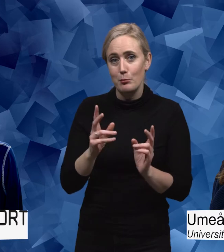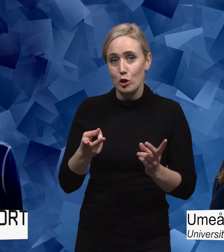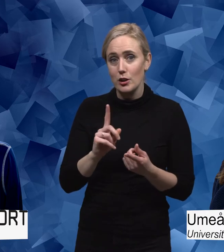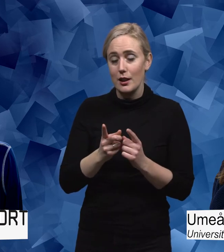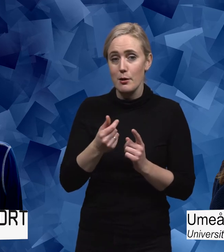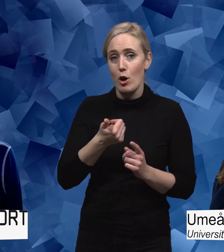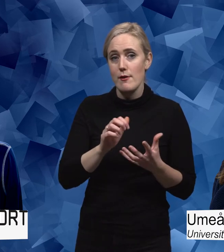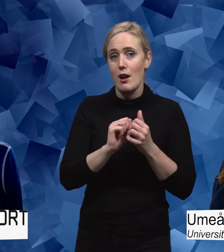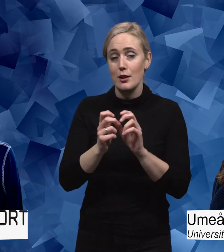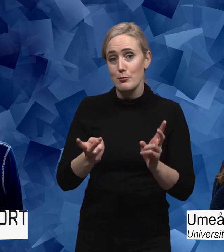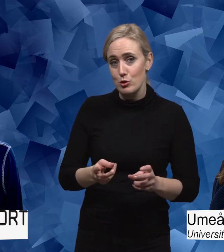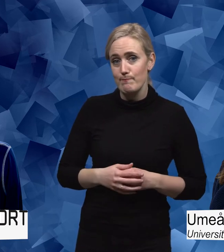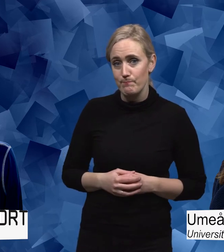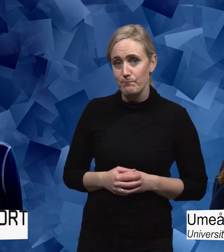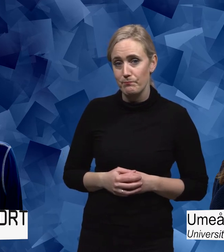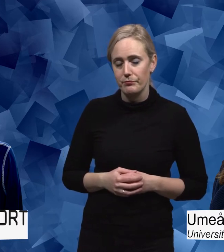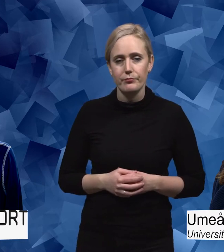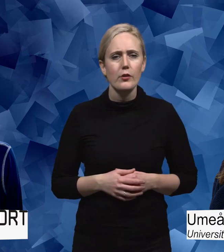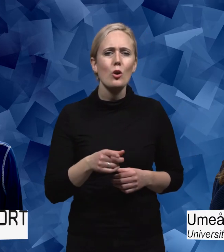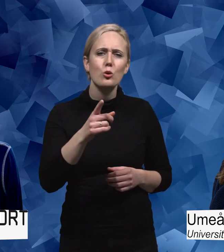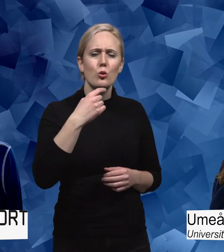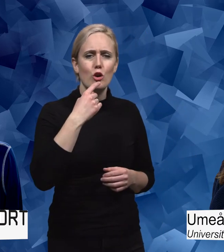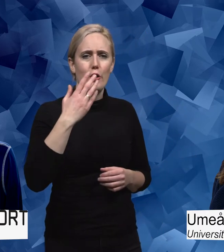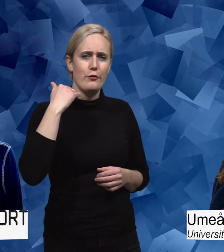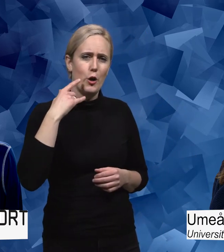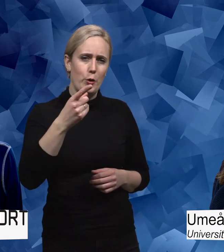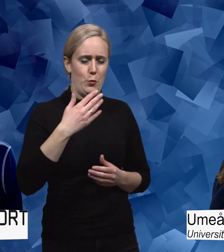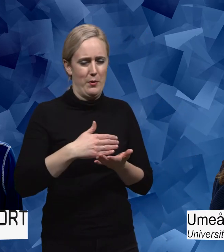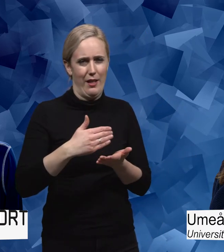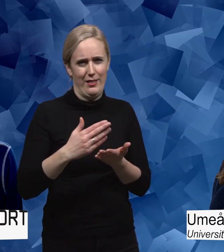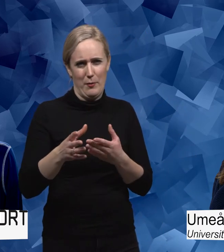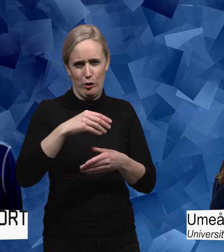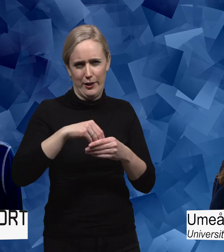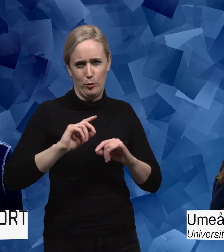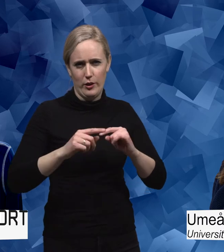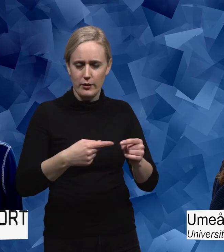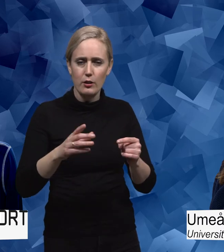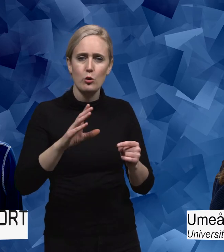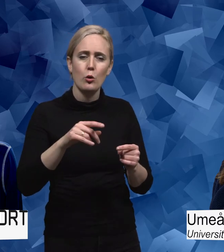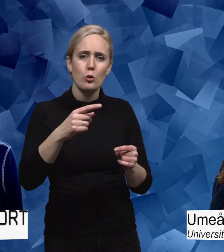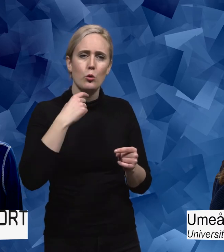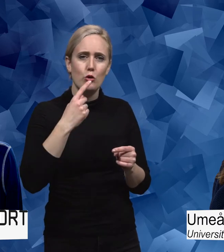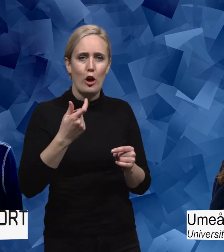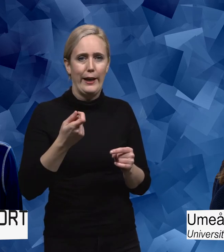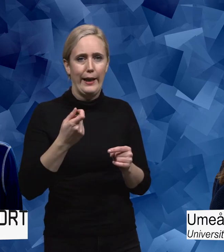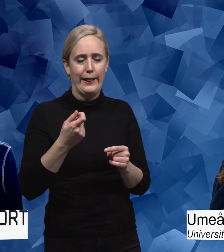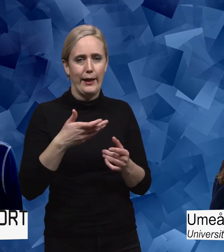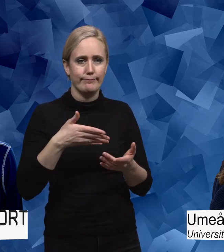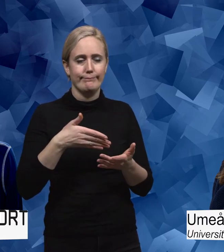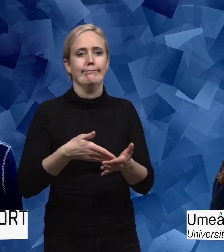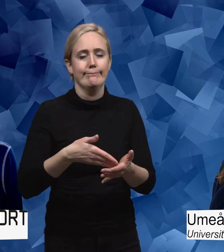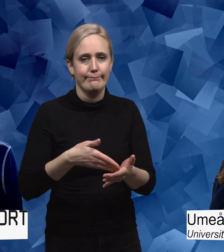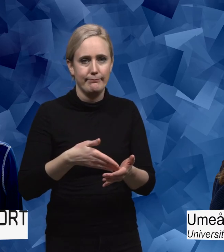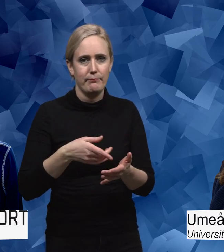inför samma förändring. Du sa förut, när du berättade lite om inkluderingsprocessen, att du såg att det var en krasch eller